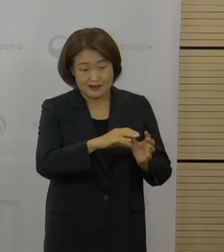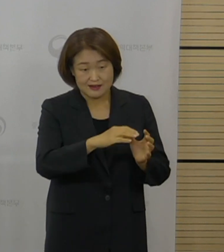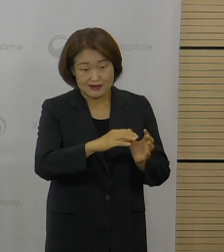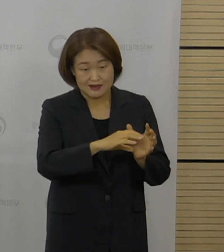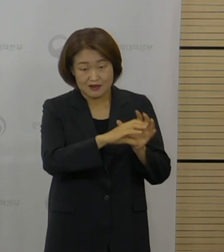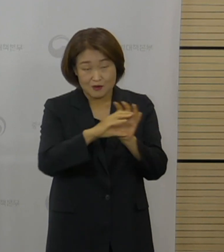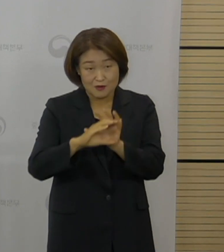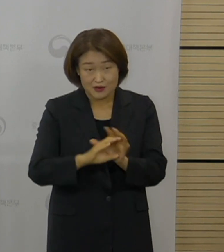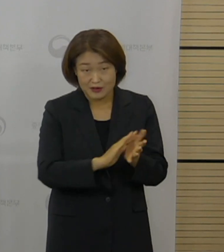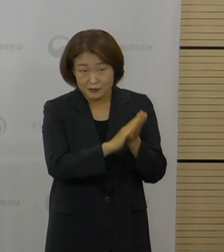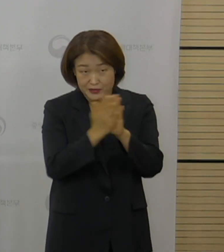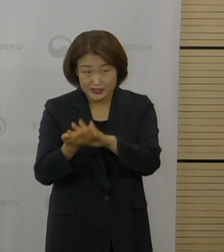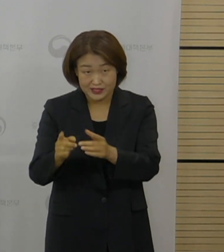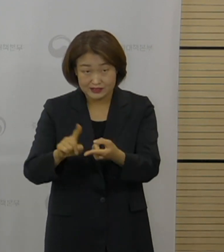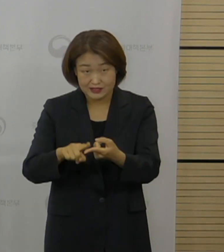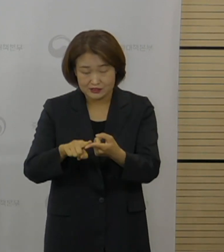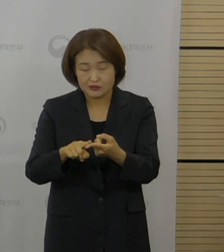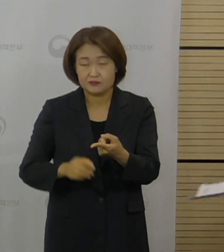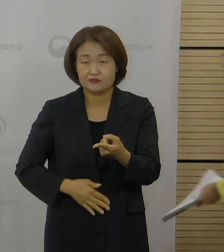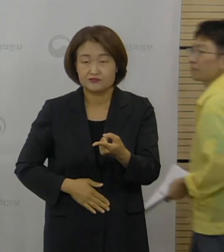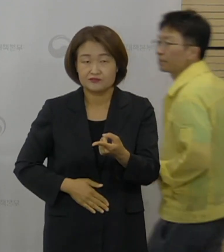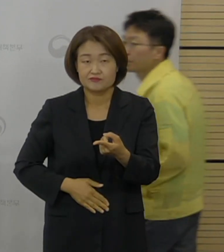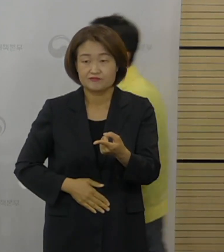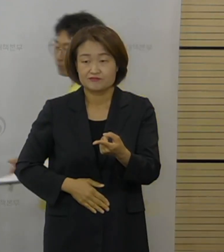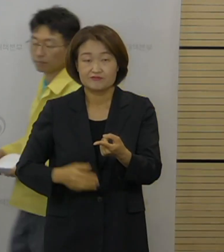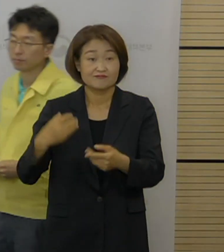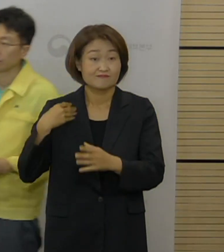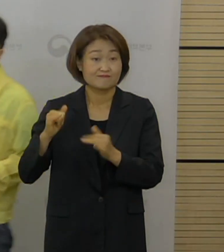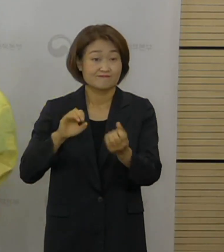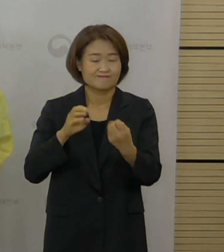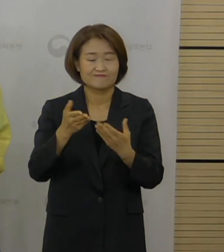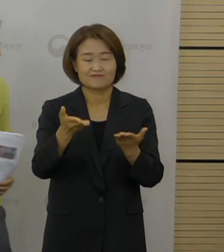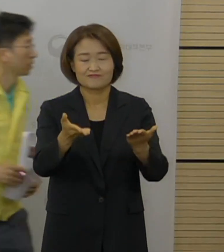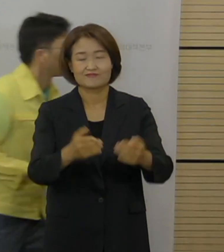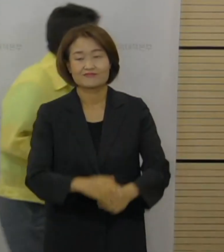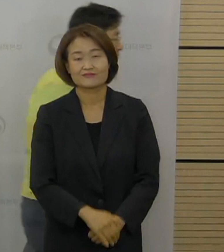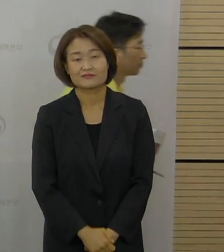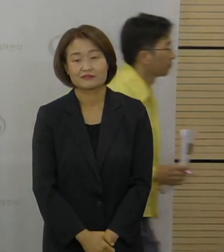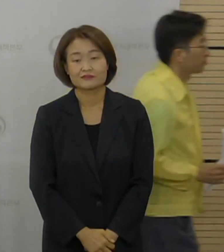역학조사팀장이 답변 드리겠습니다. 감사합니다.